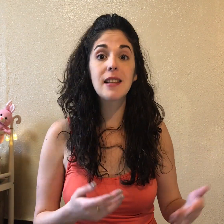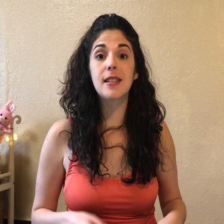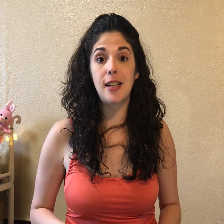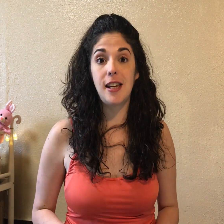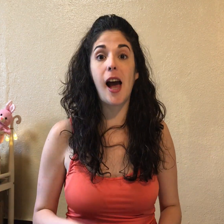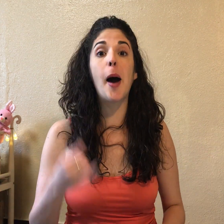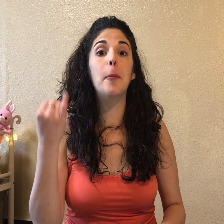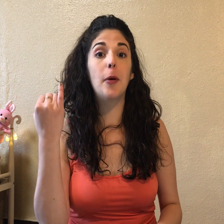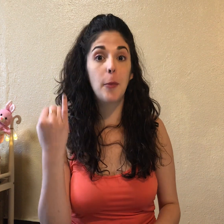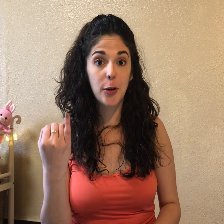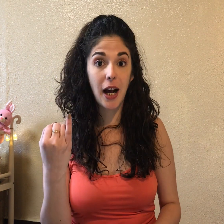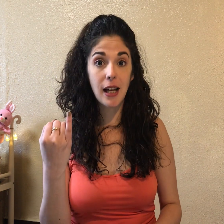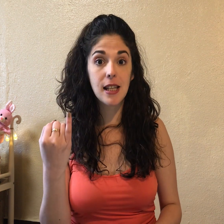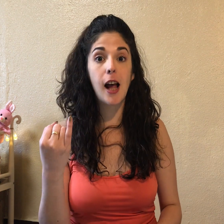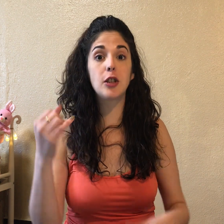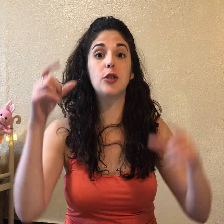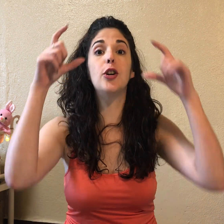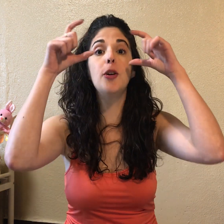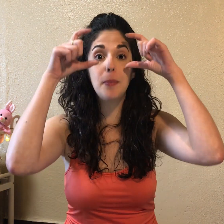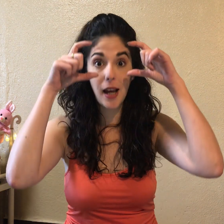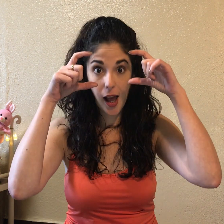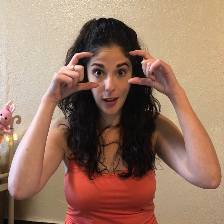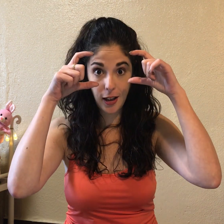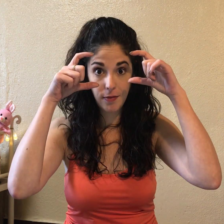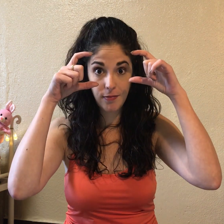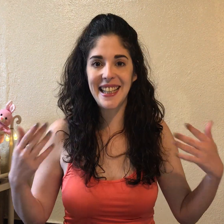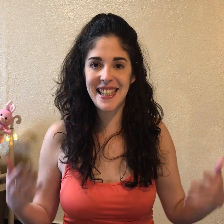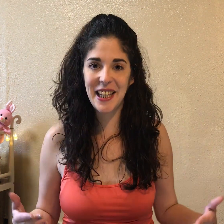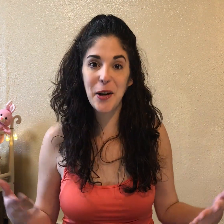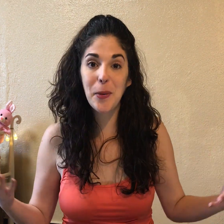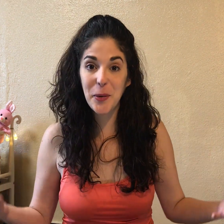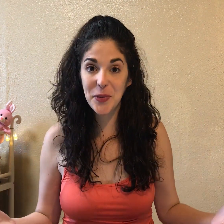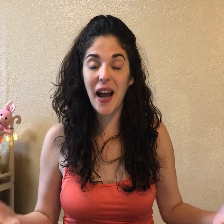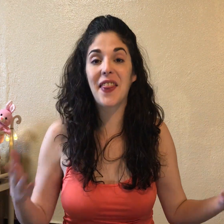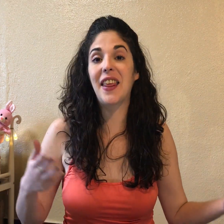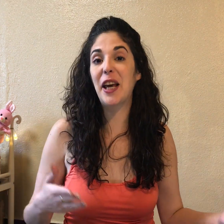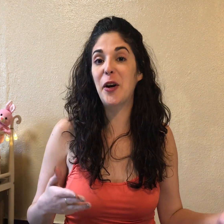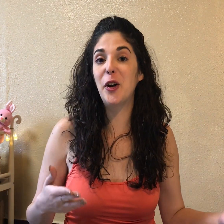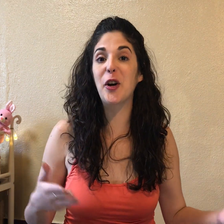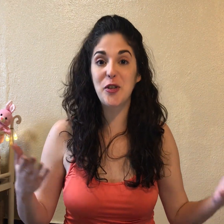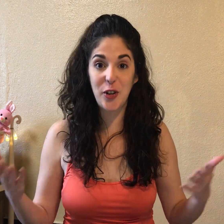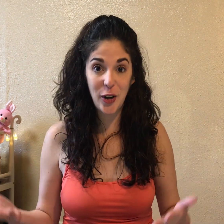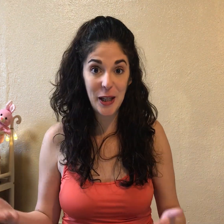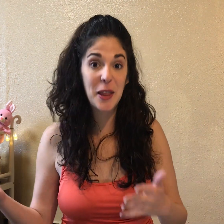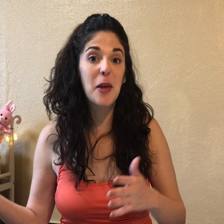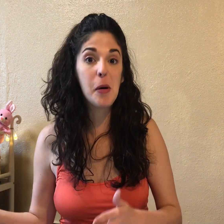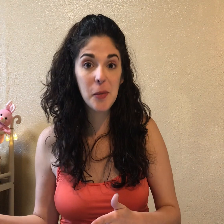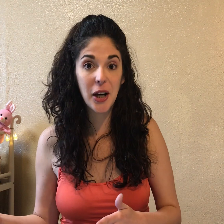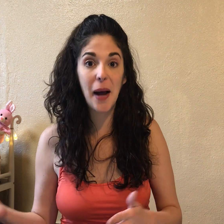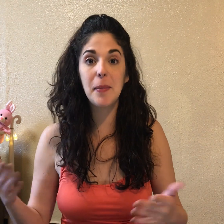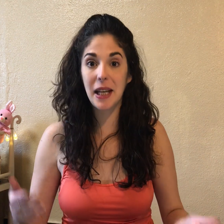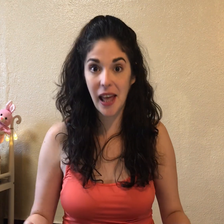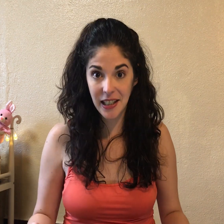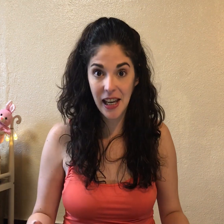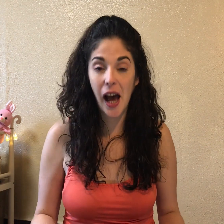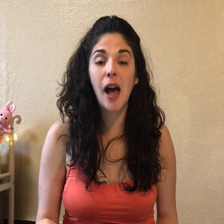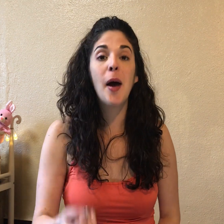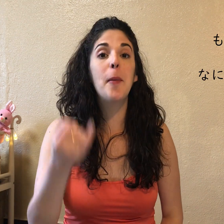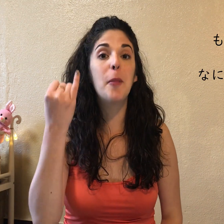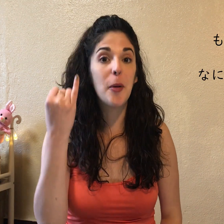serían... Momoka san no me gane. Y si quiero preguntar de qué color son los lentes de momoka, Me quedaría...